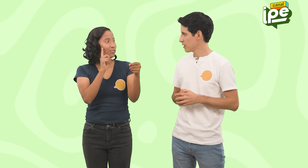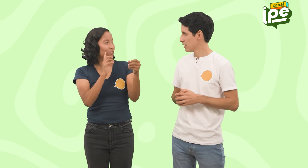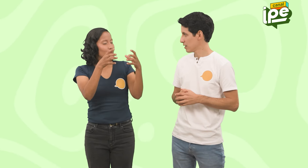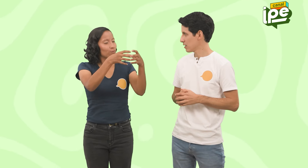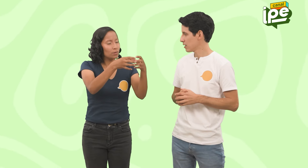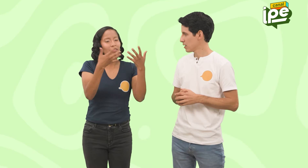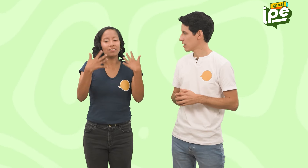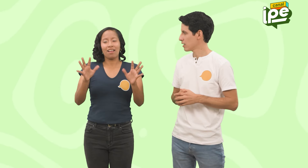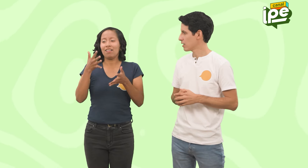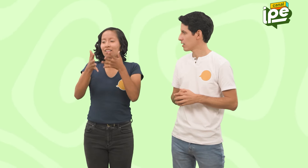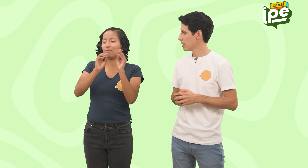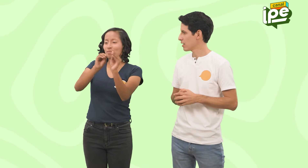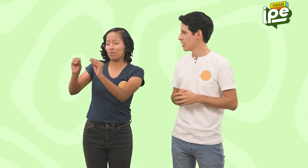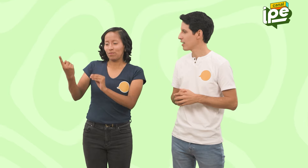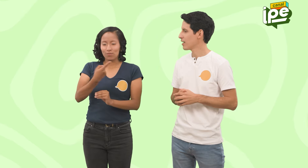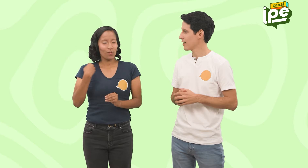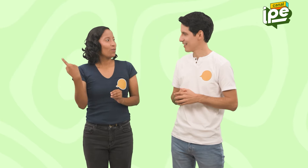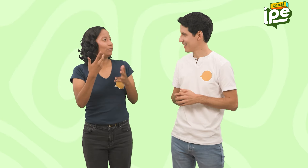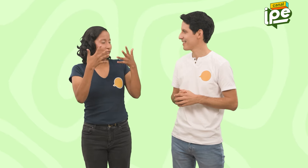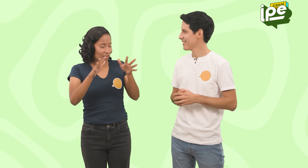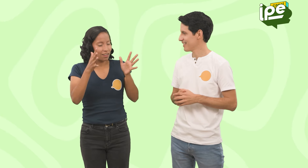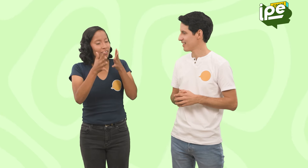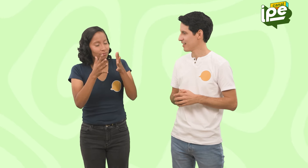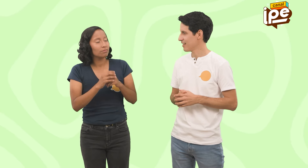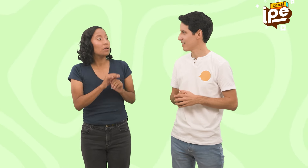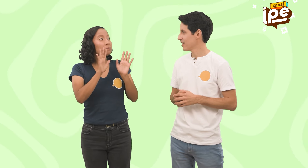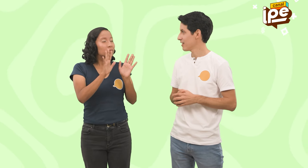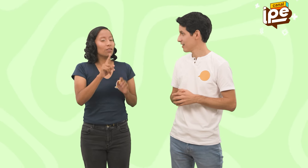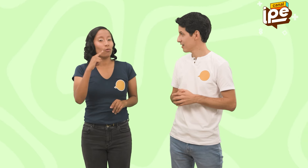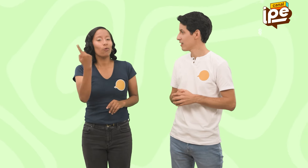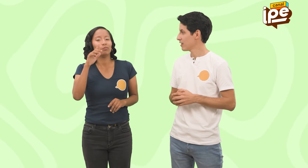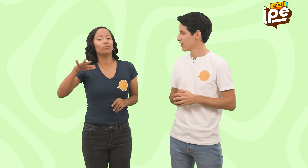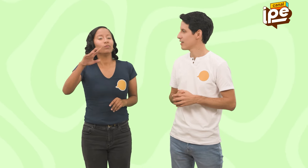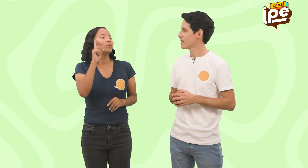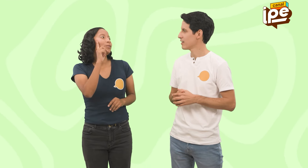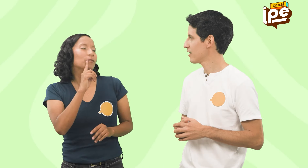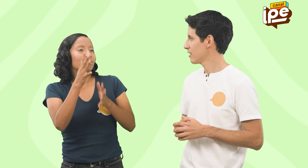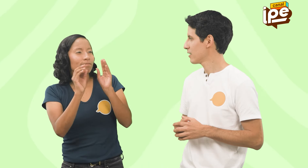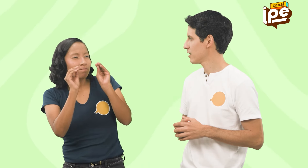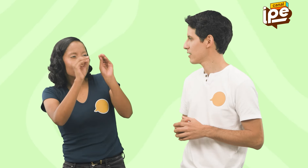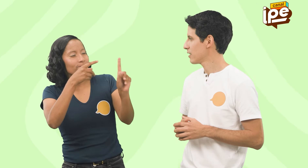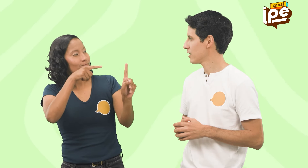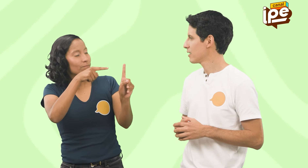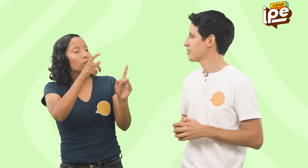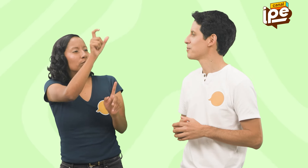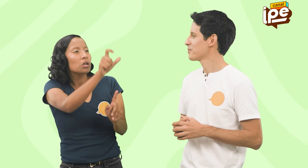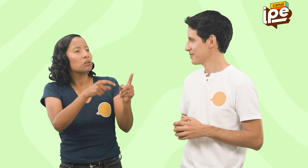nuestro nombre en señas El cual es puesto por la propia comunidad Solo los sordos pueden poner los nombres en señas y lo